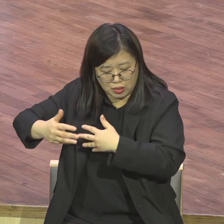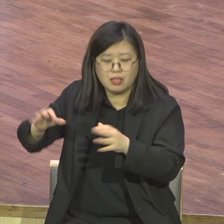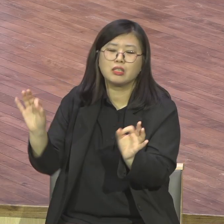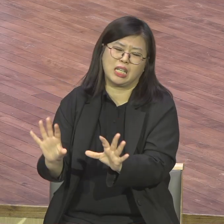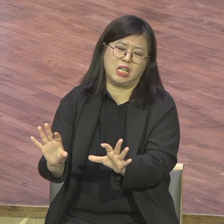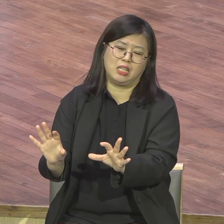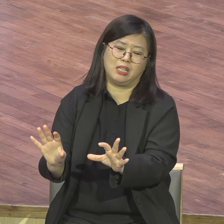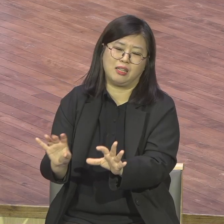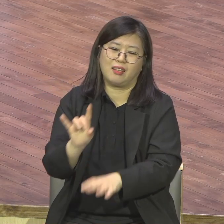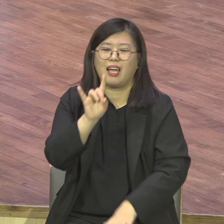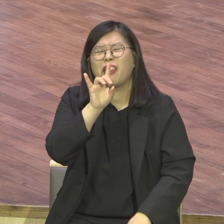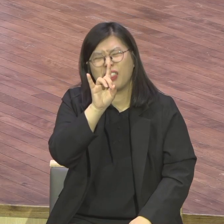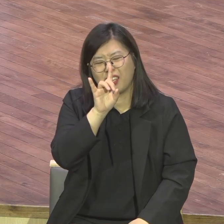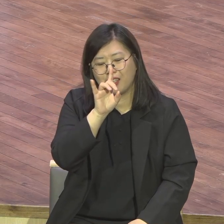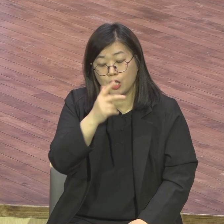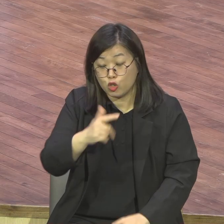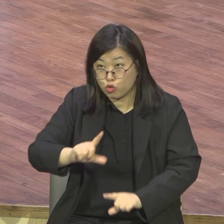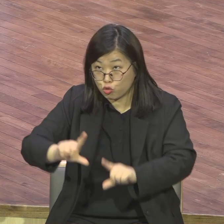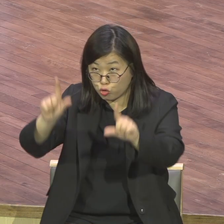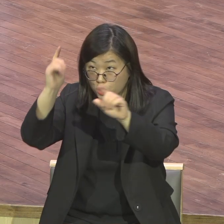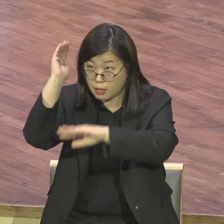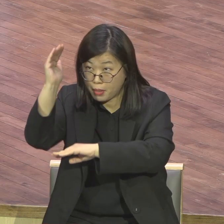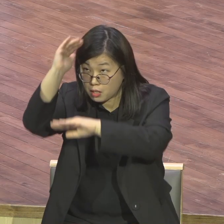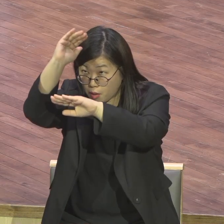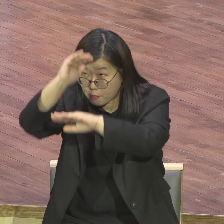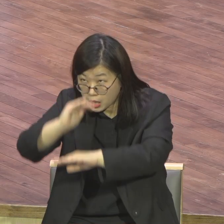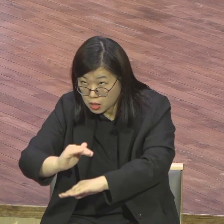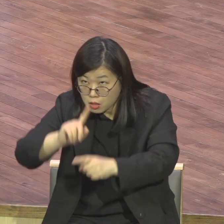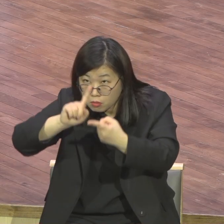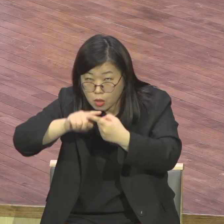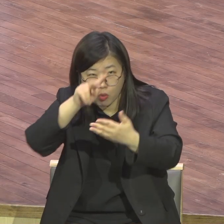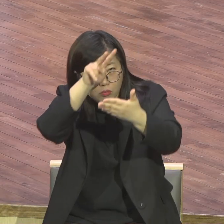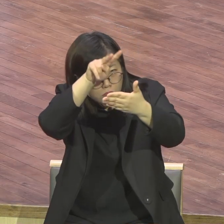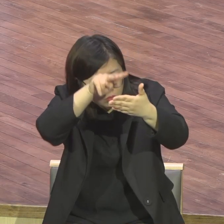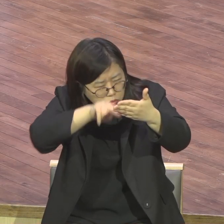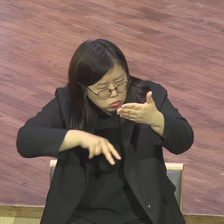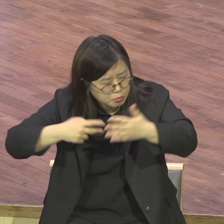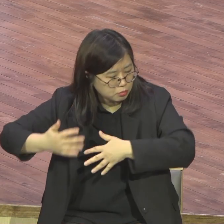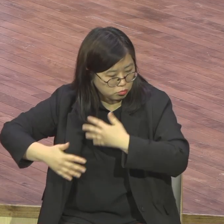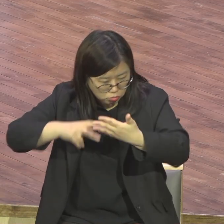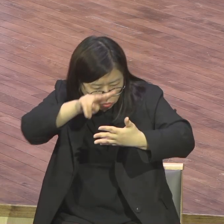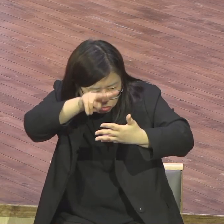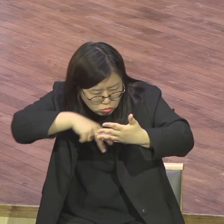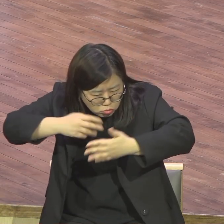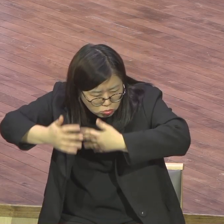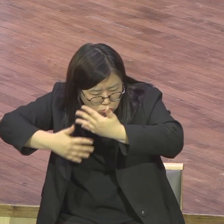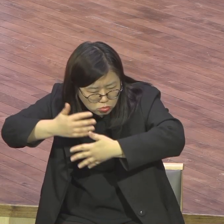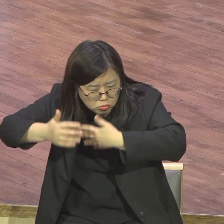교회가 안됩니다 장로들 제가 설교했잖아요 웃지도 못해요 당이 허락나야 돼요